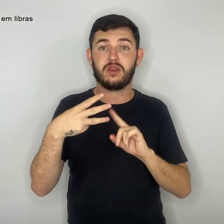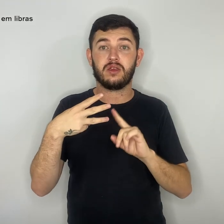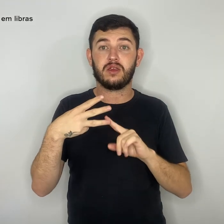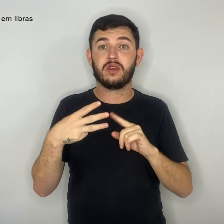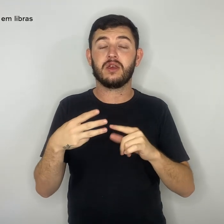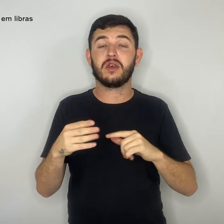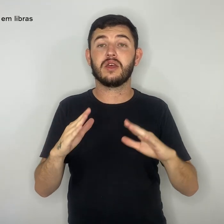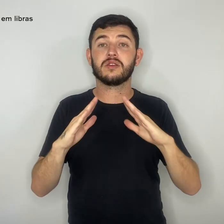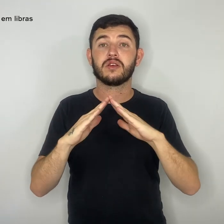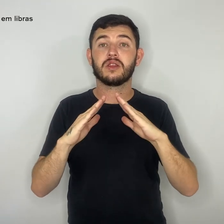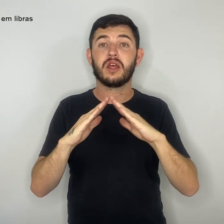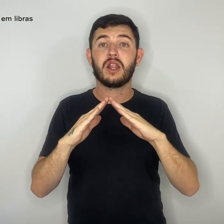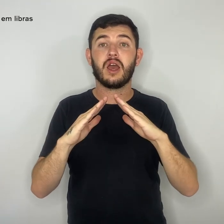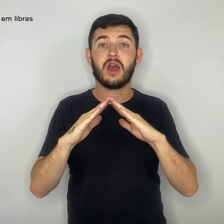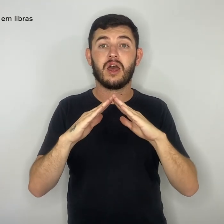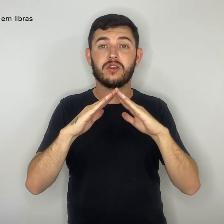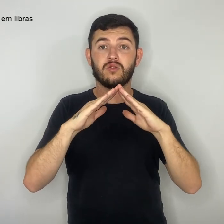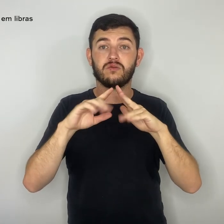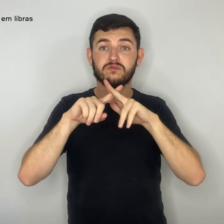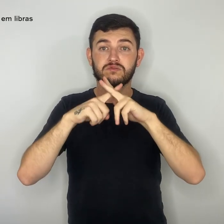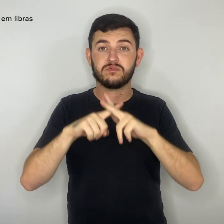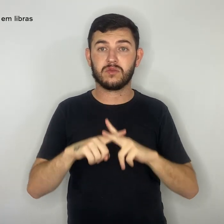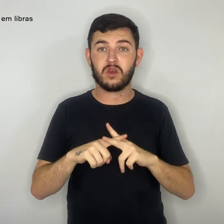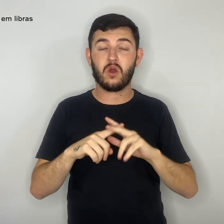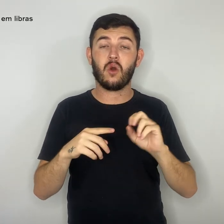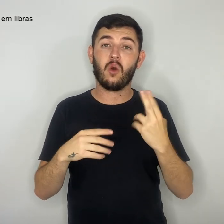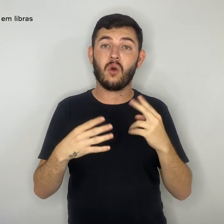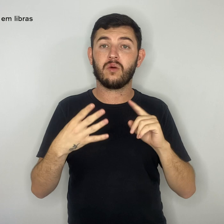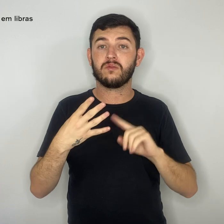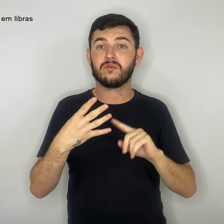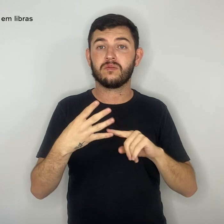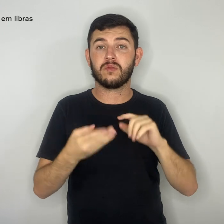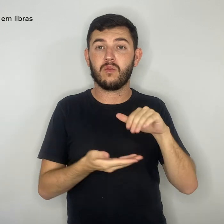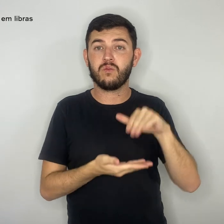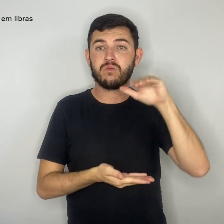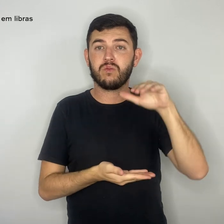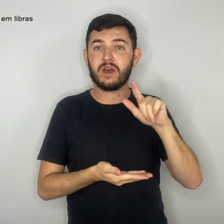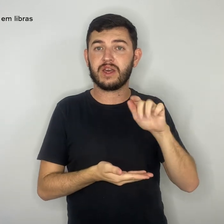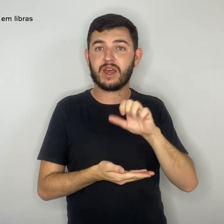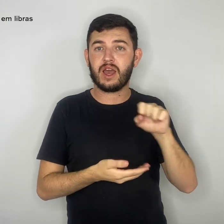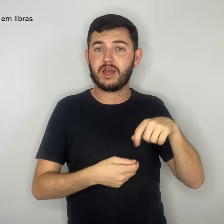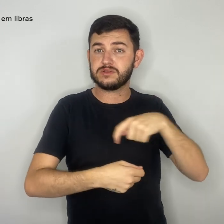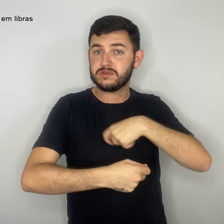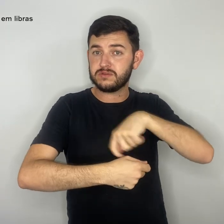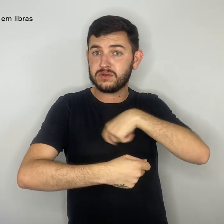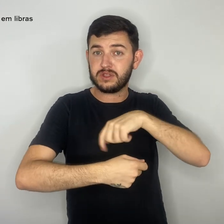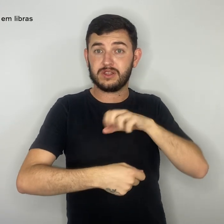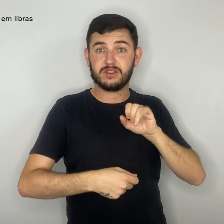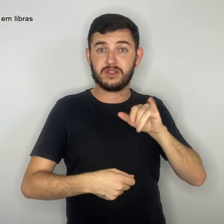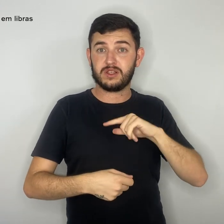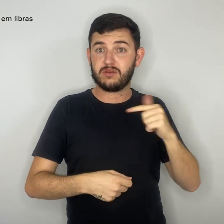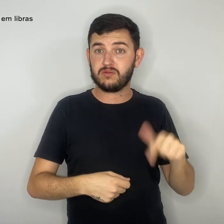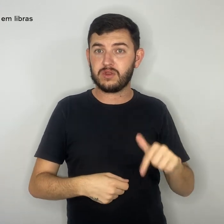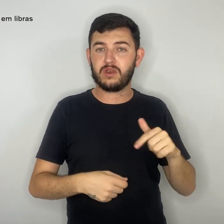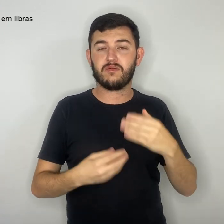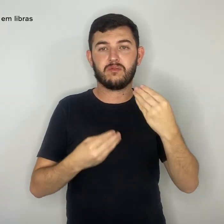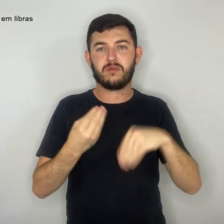gás, que sem ele vai afetar também o preparo da merenda escolar para os alunos. A